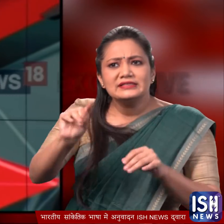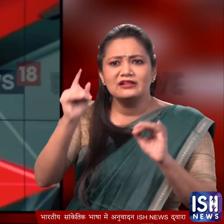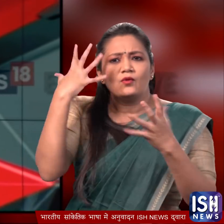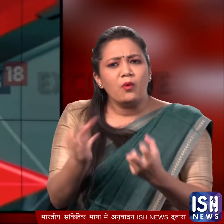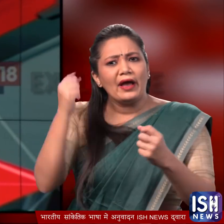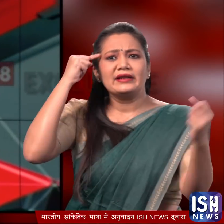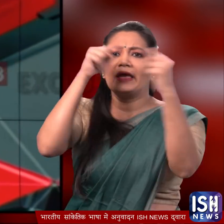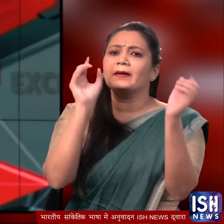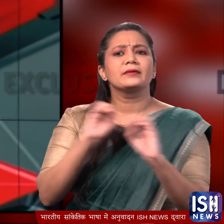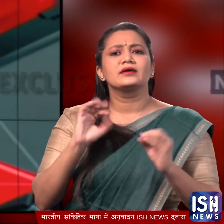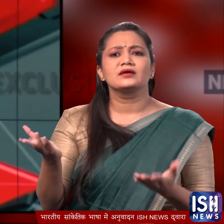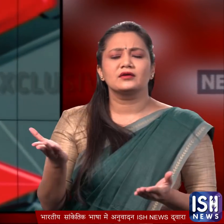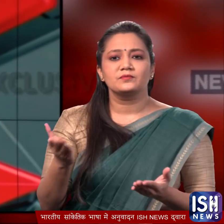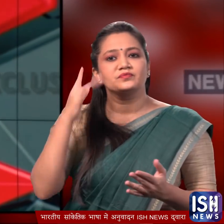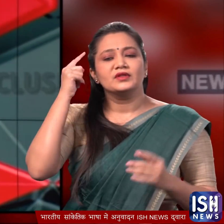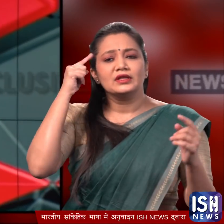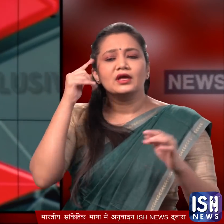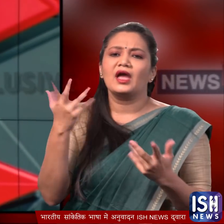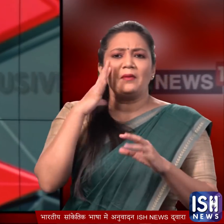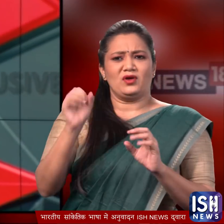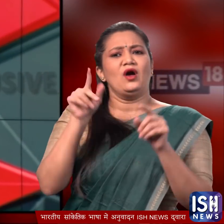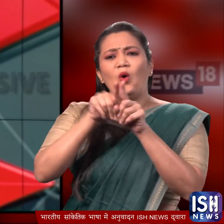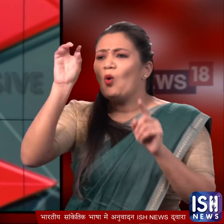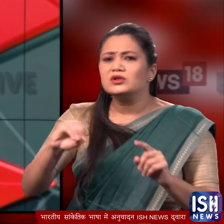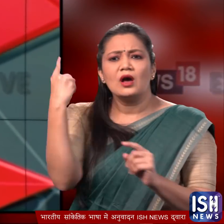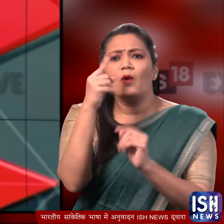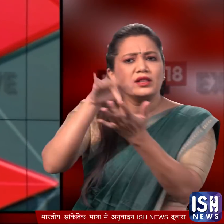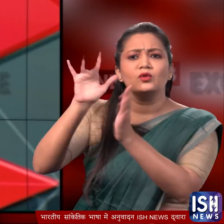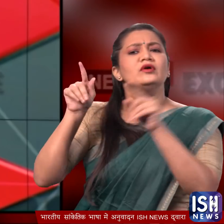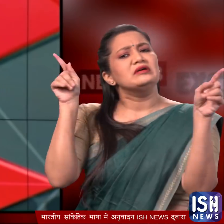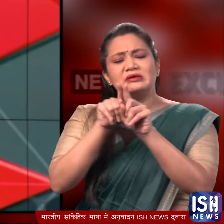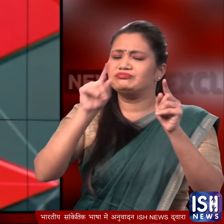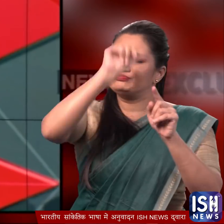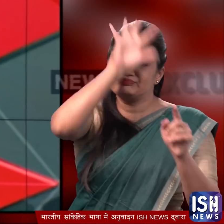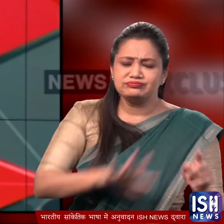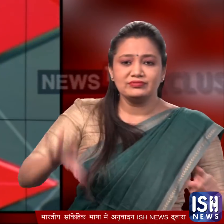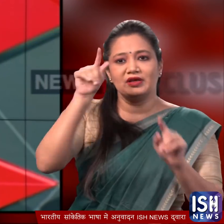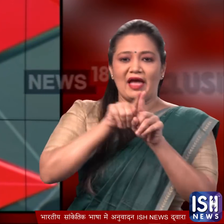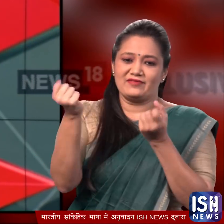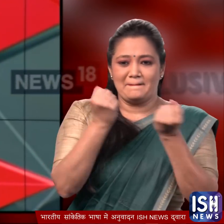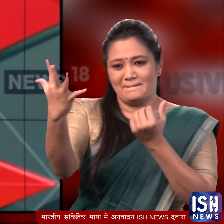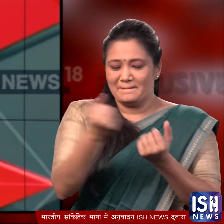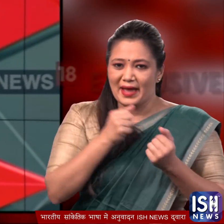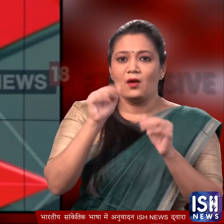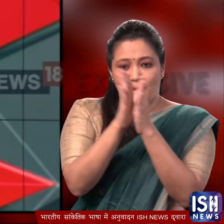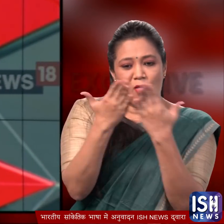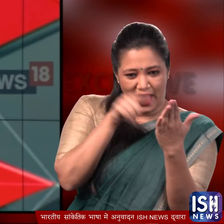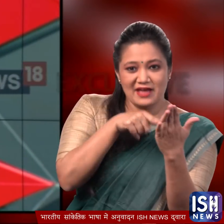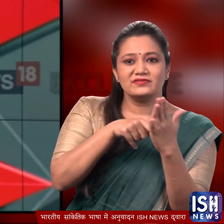को फुरसत है नहीं कभी कोई ख्याल आता है सिर्फ उडिशा की बात नहीं है पूरे देश का एक जैसा हाल है गाड़ी खरीदते समय कमपनिया एक बुकलेट भी